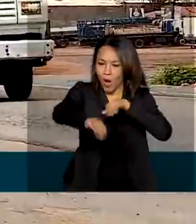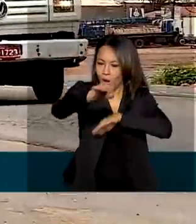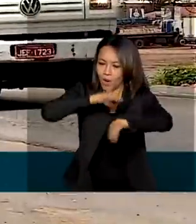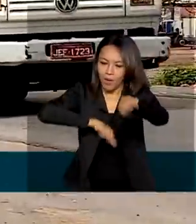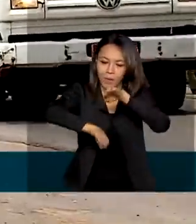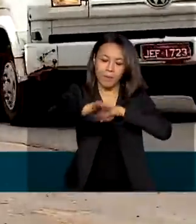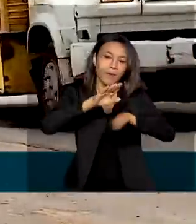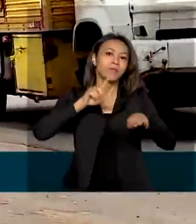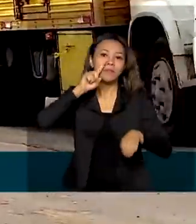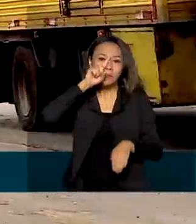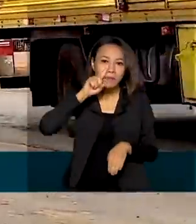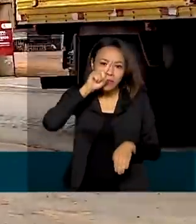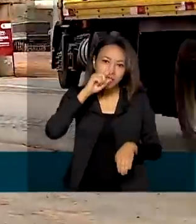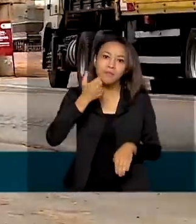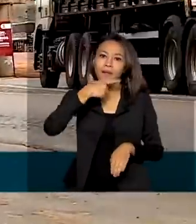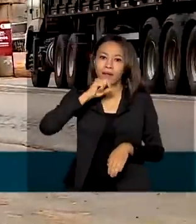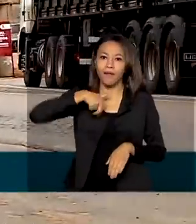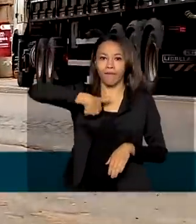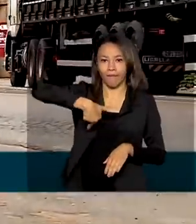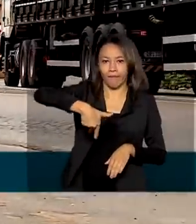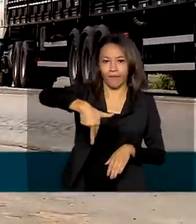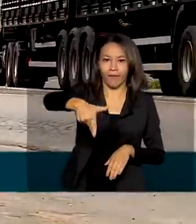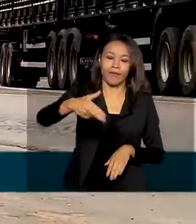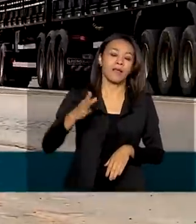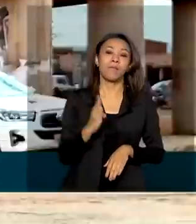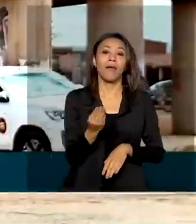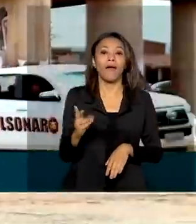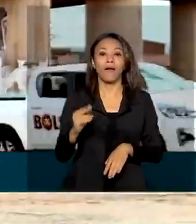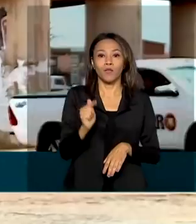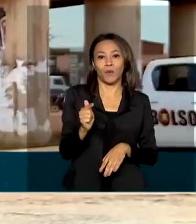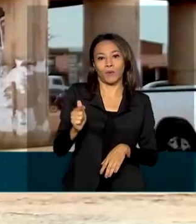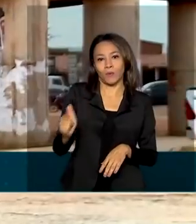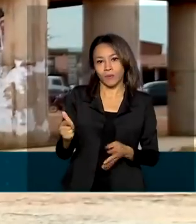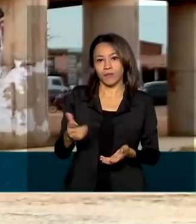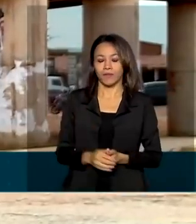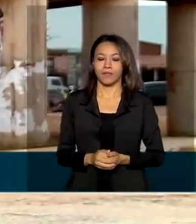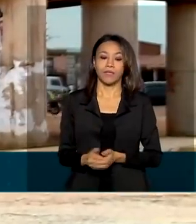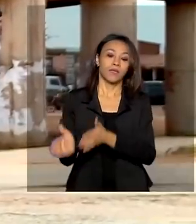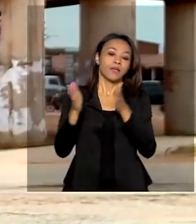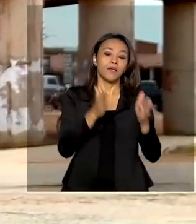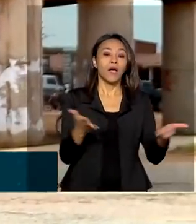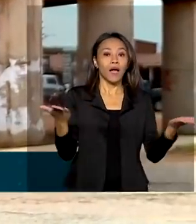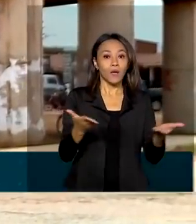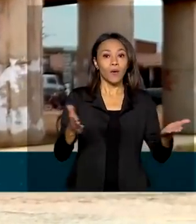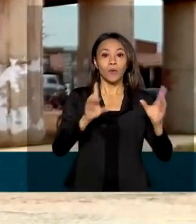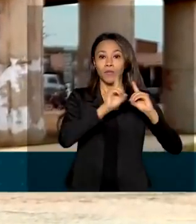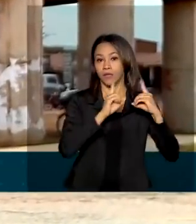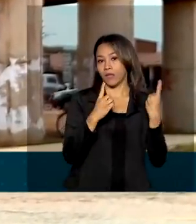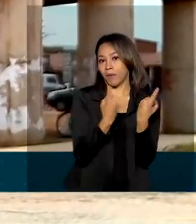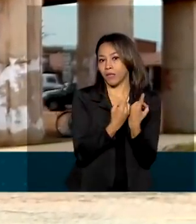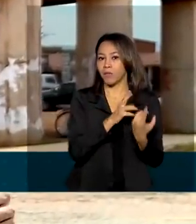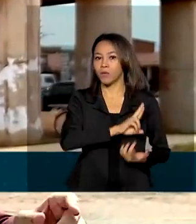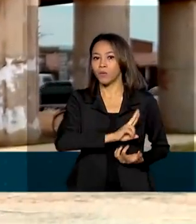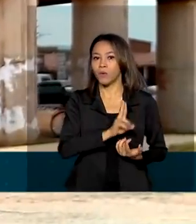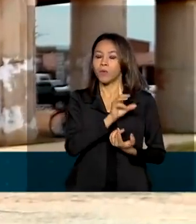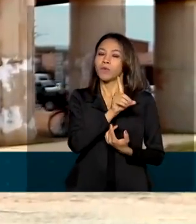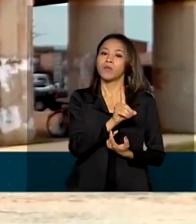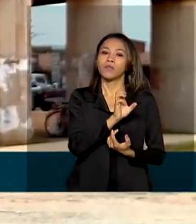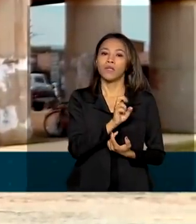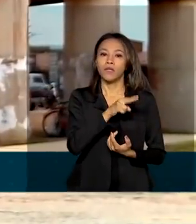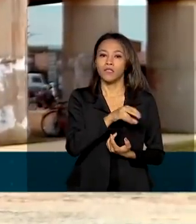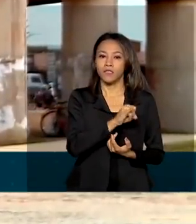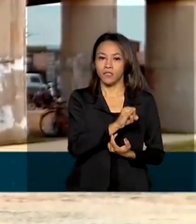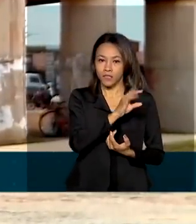aumenta o risco para quem passa pela BR-222. Agora, o Departamento Nacional de Infraestrutura de Transportes